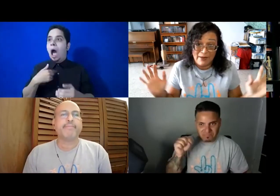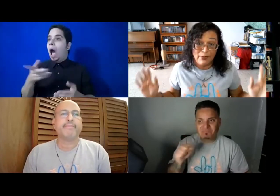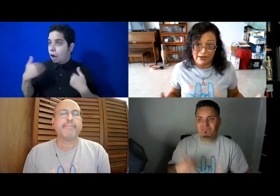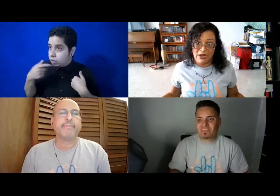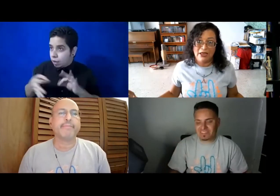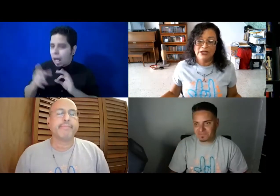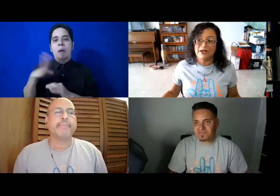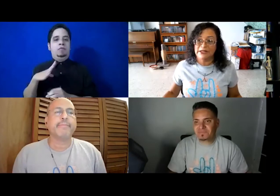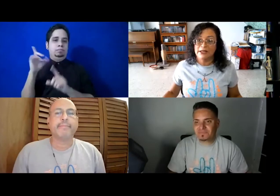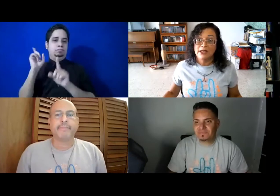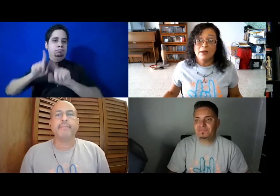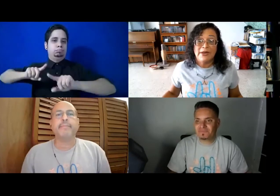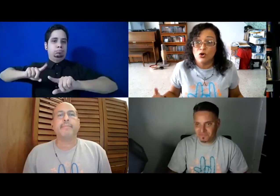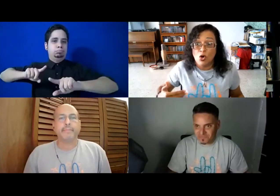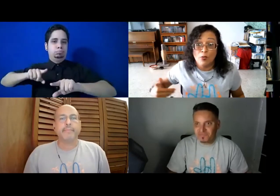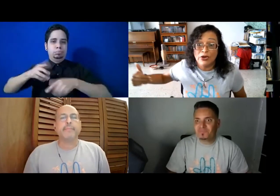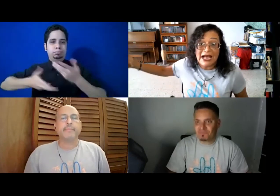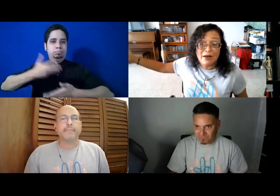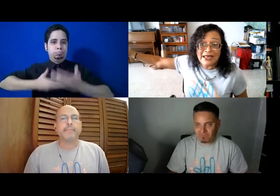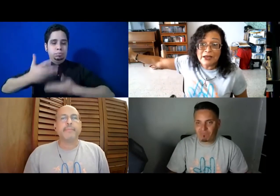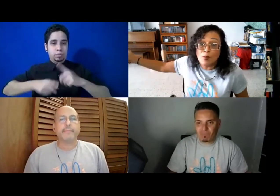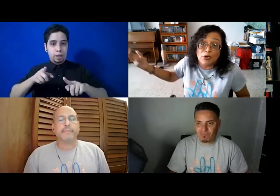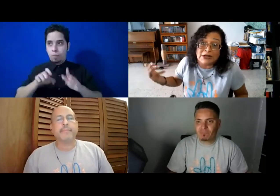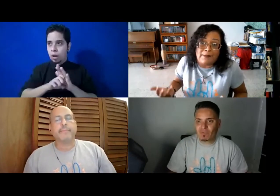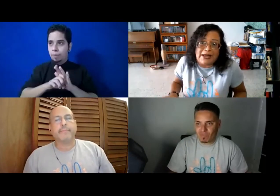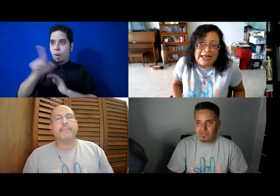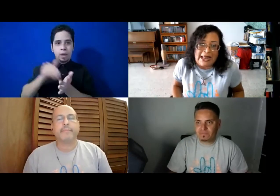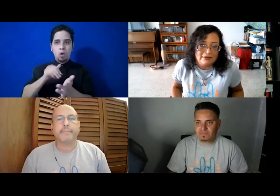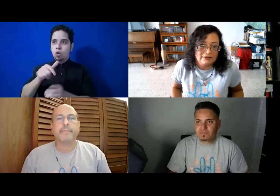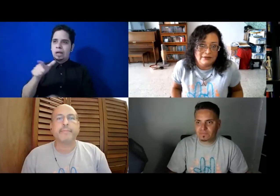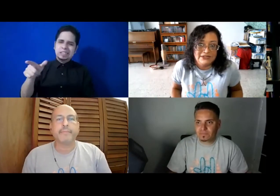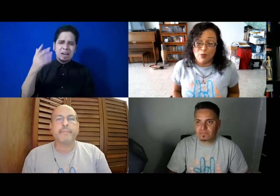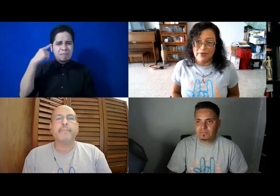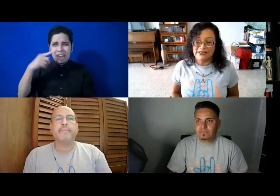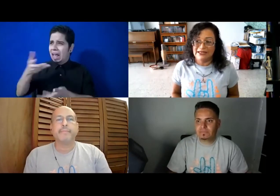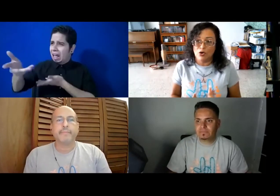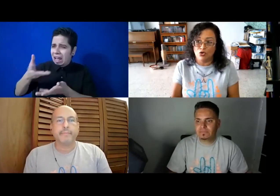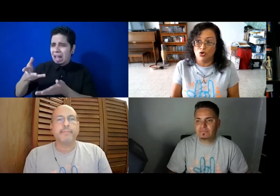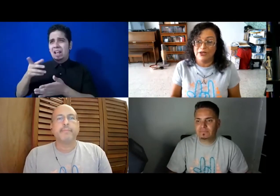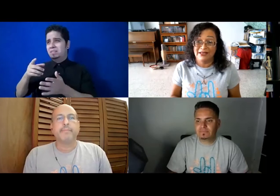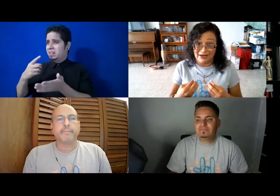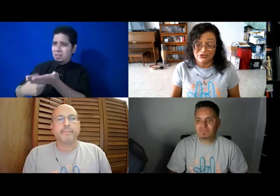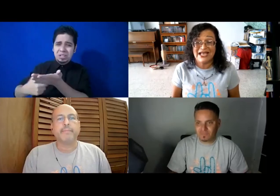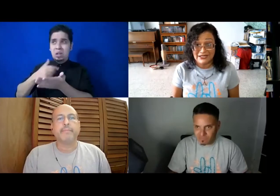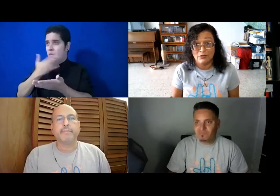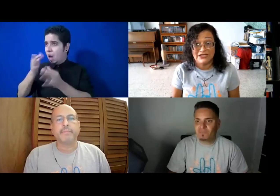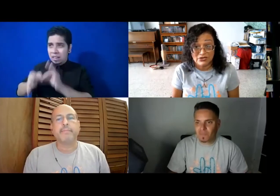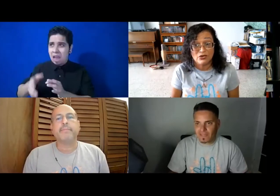allá porque hay un intérprete, pero no voy al médico porque ¿para qué? Si no me va a entender o yo no lo voy a entender. O sea, es en una situación